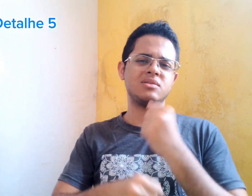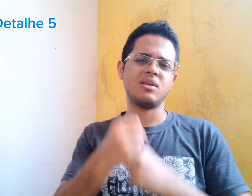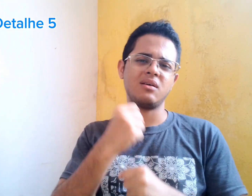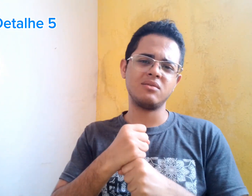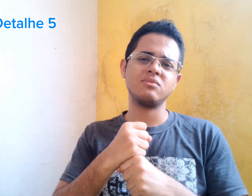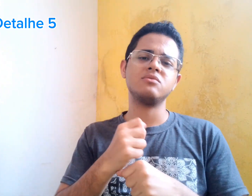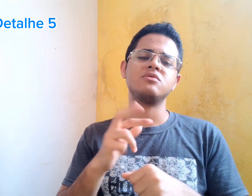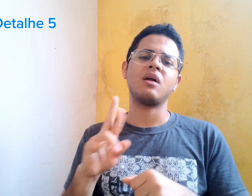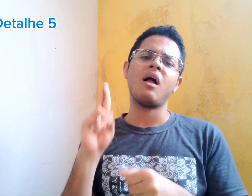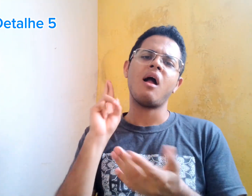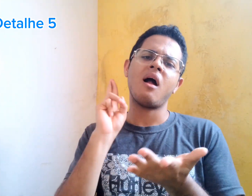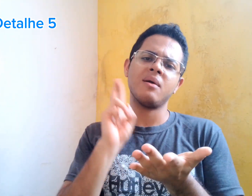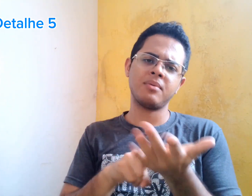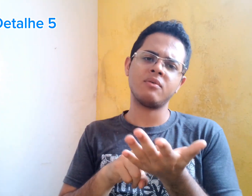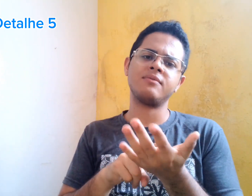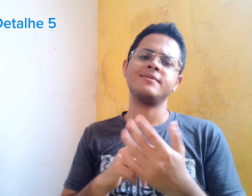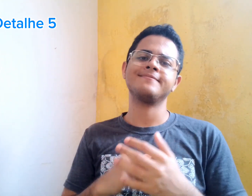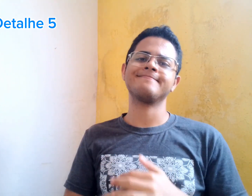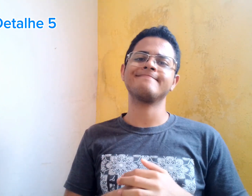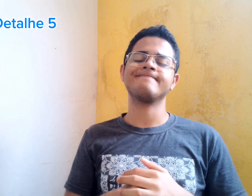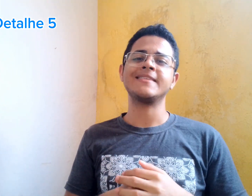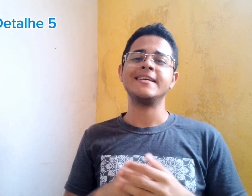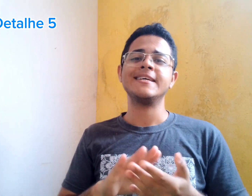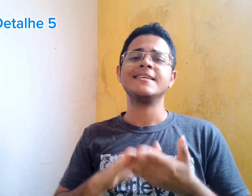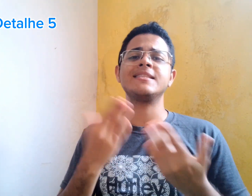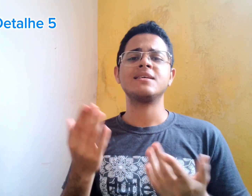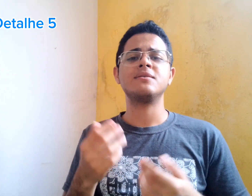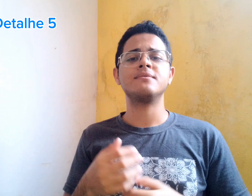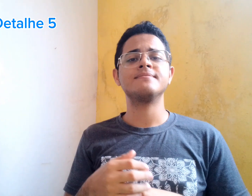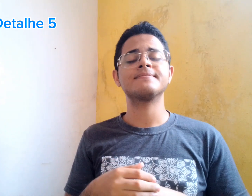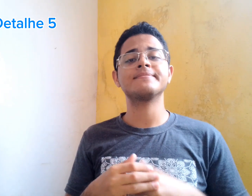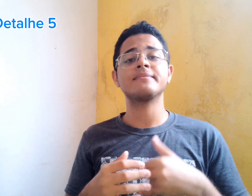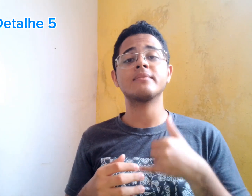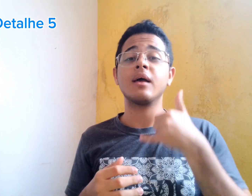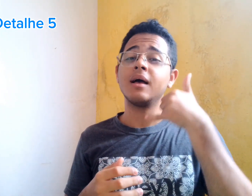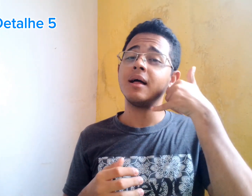Sempre, sempre, sempre, sempre, todos os anos. Ela reprovava.